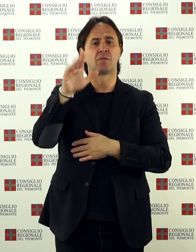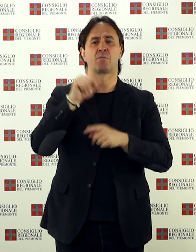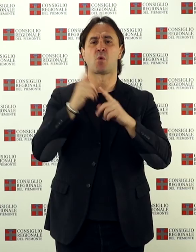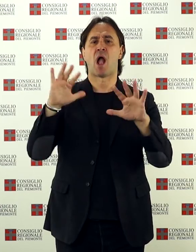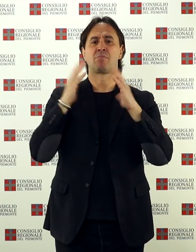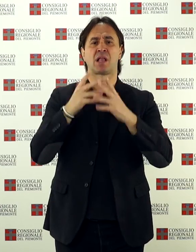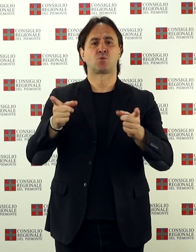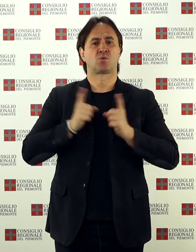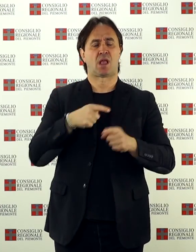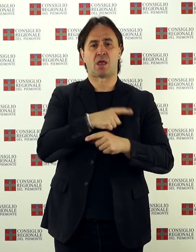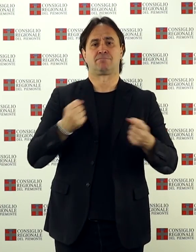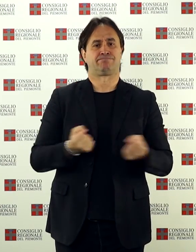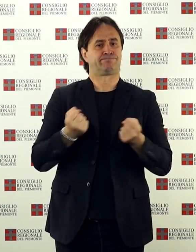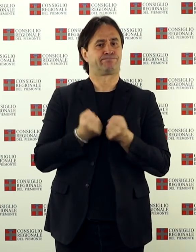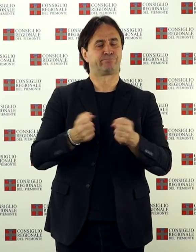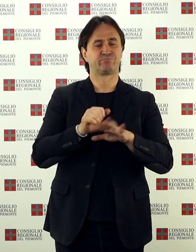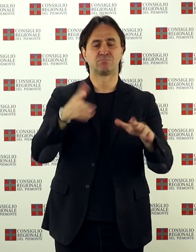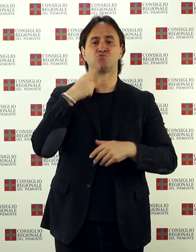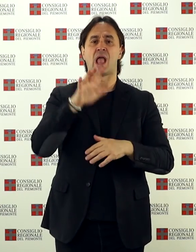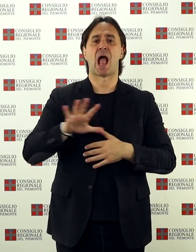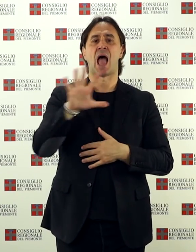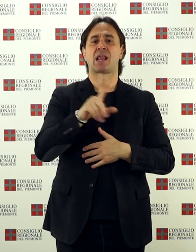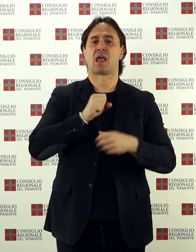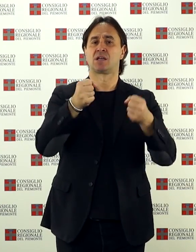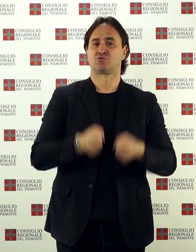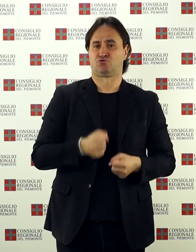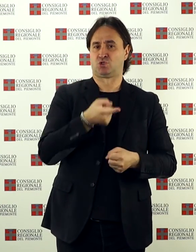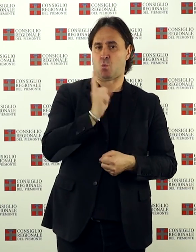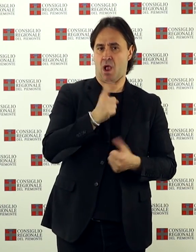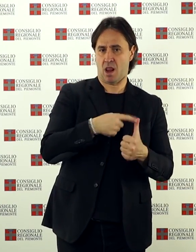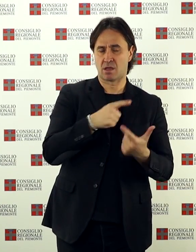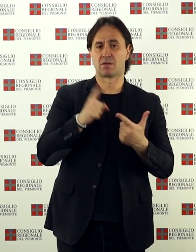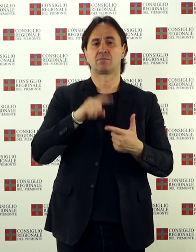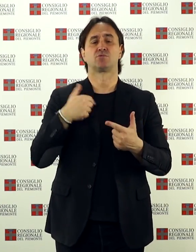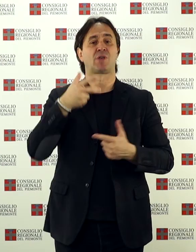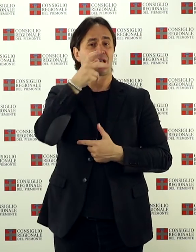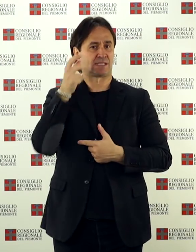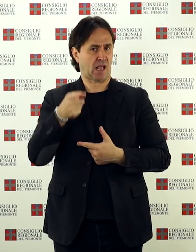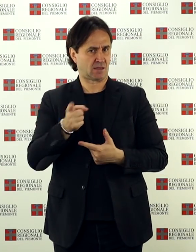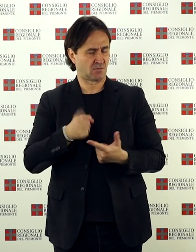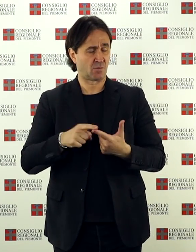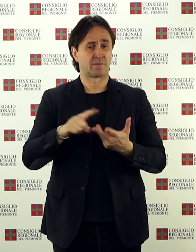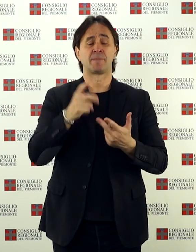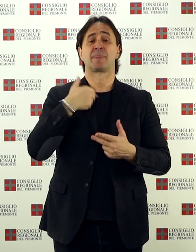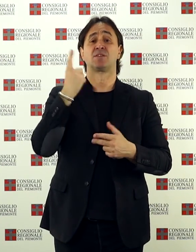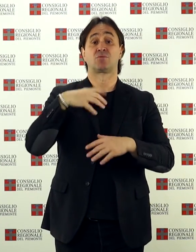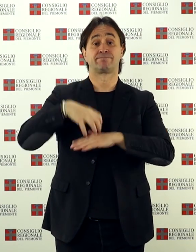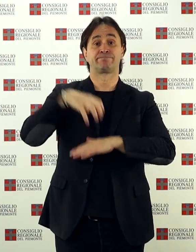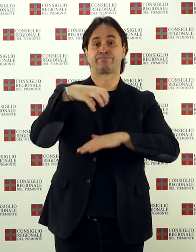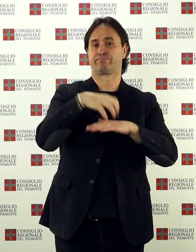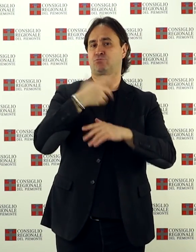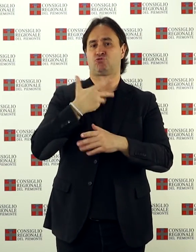'ambiente, definisce le aree sciabili, precisa il loro utilizzo anche nel periodo estivo, pone limiti all'edificazione,